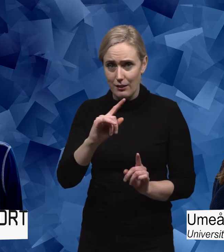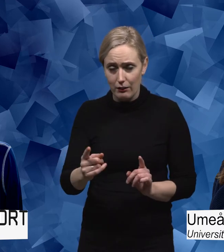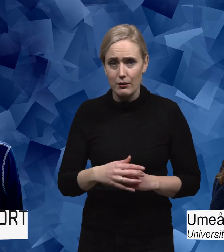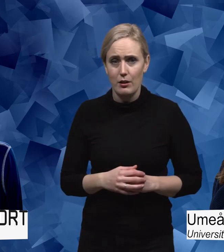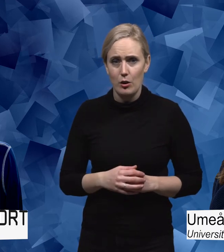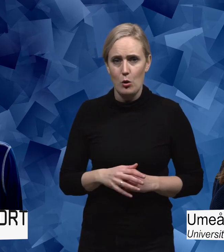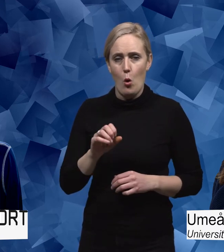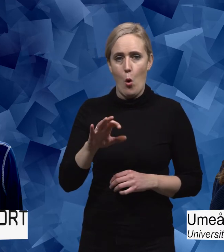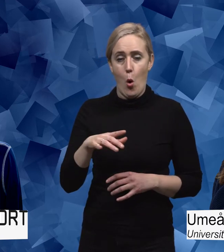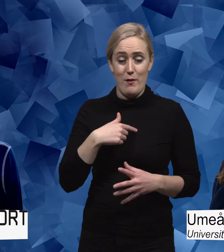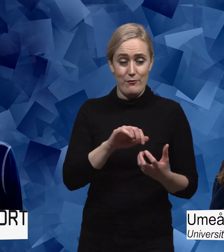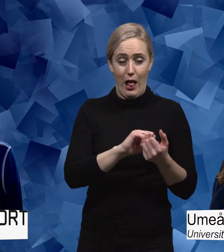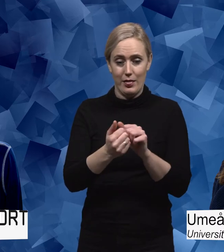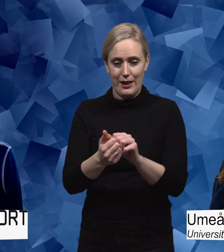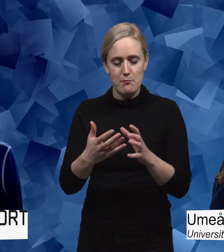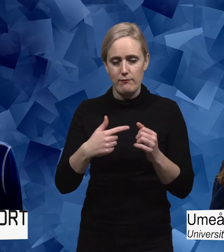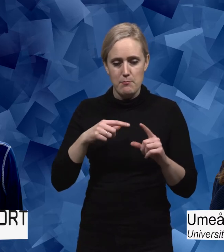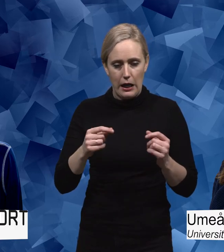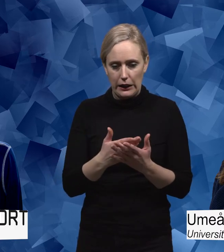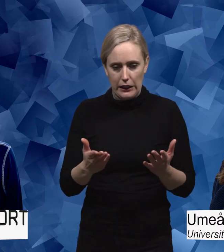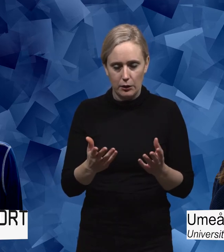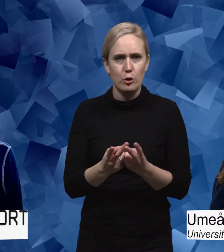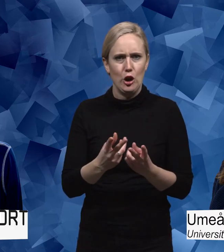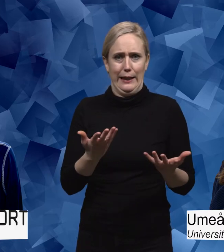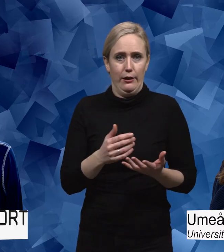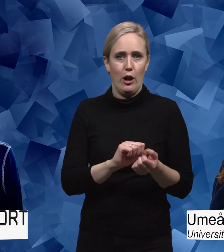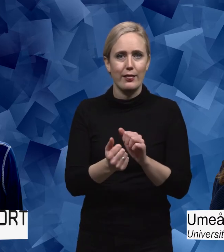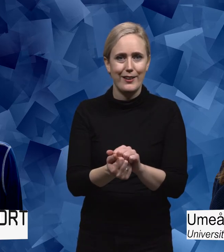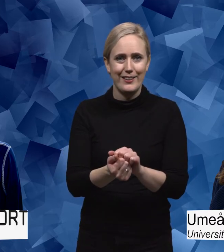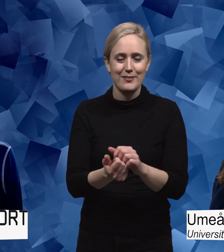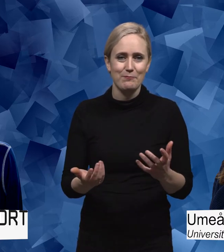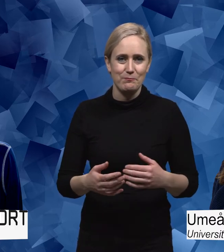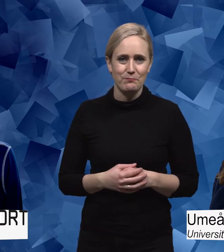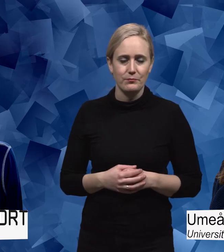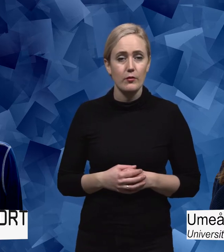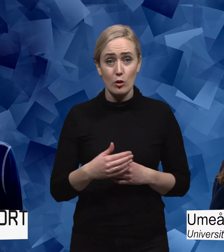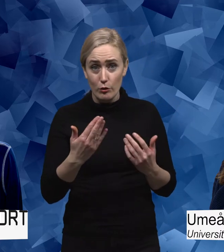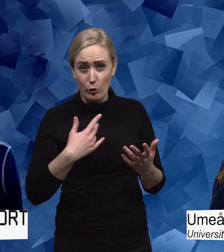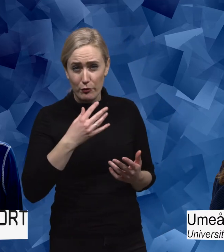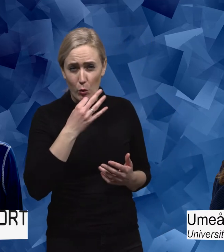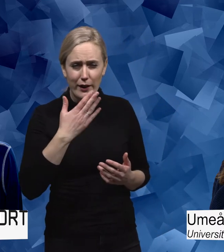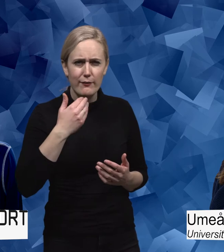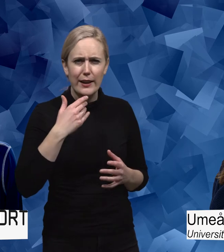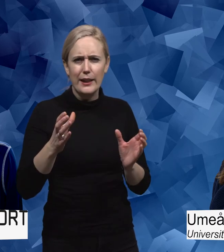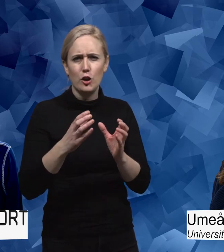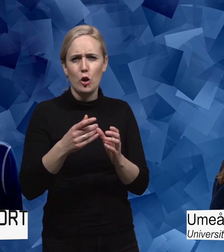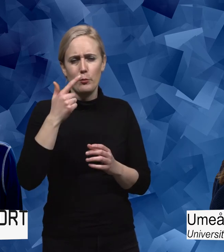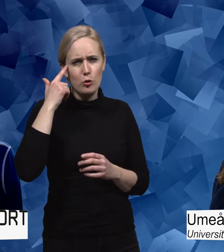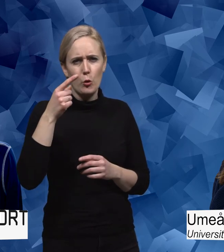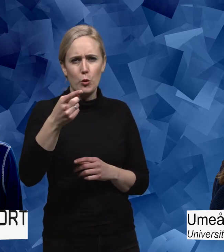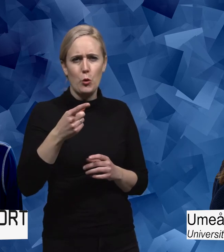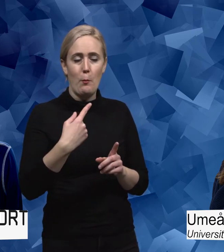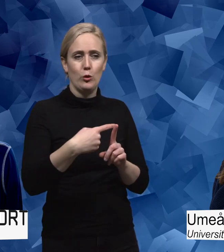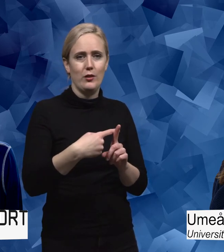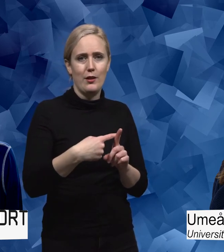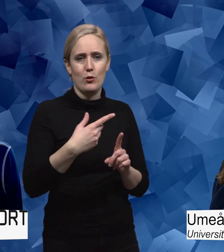men också om en förändring inte är kännbar då har det inte skett någon förändring. Får jag fråga vilka grupper du tror kommer gynnas slash